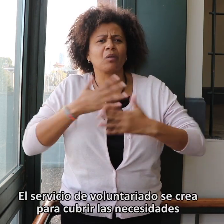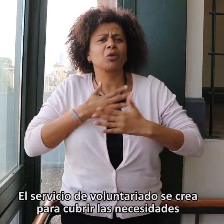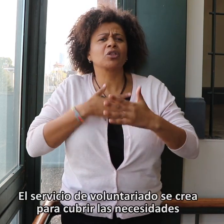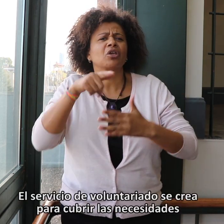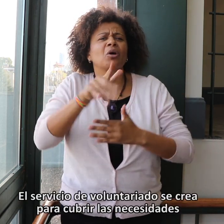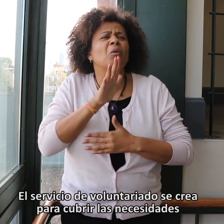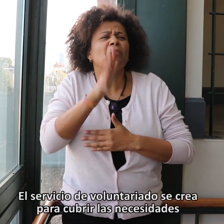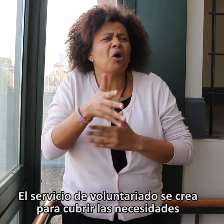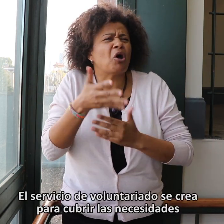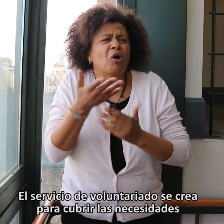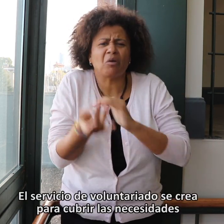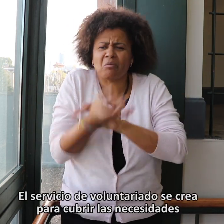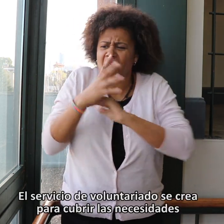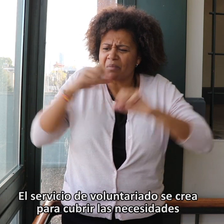servicio de voluntariado se crea para cubrir